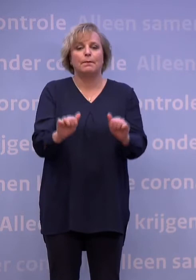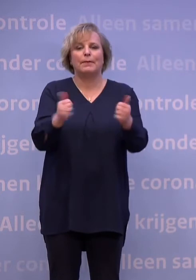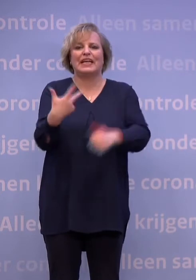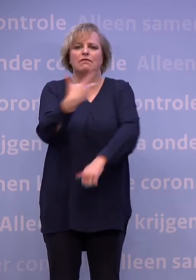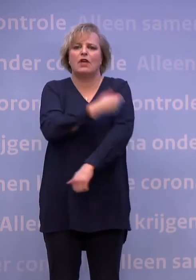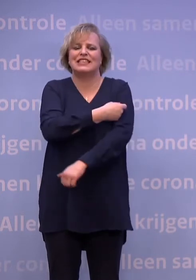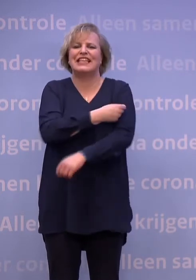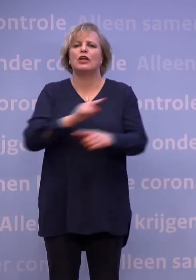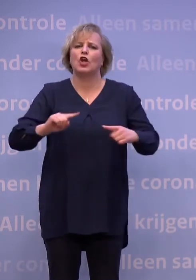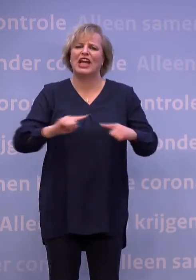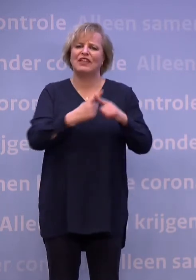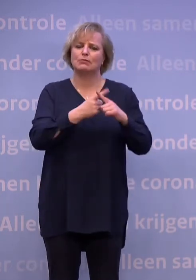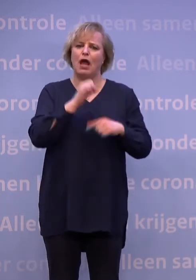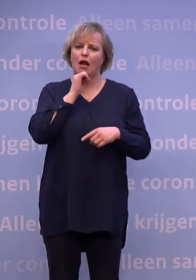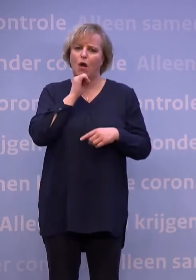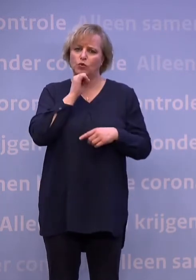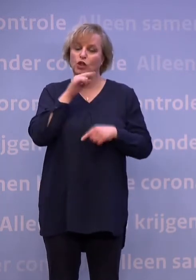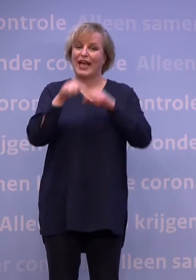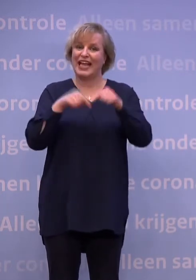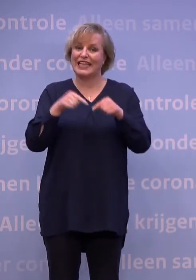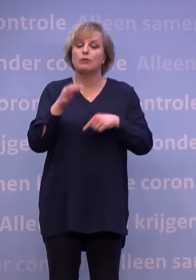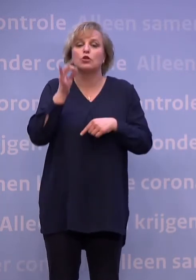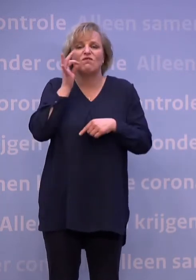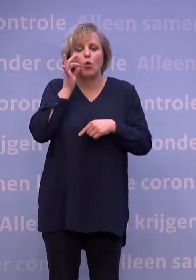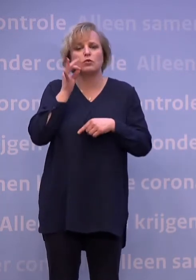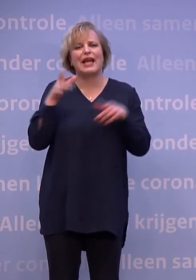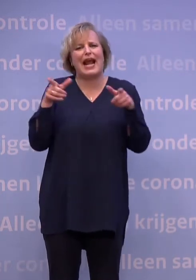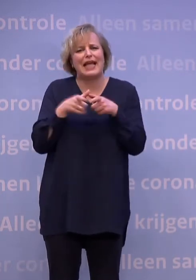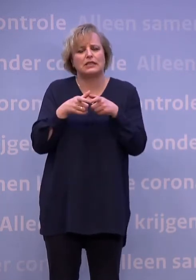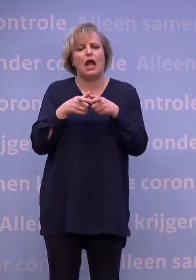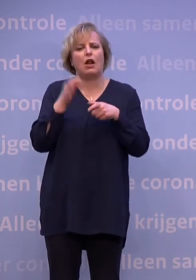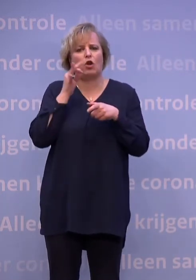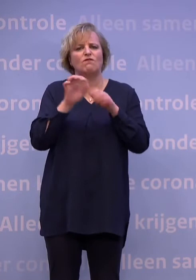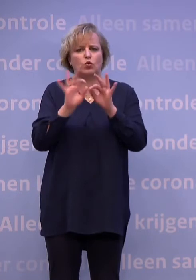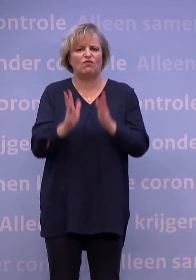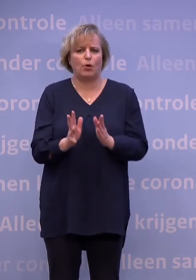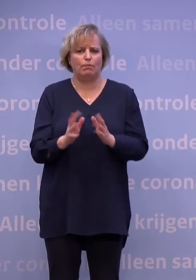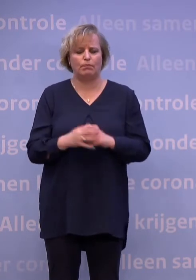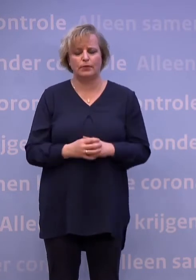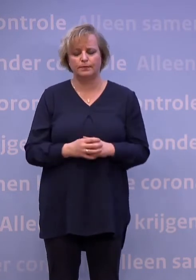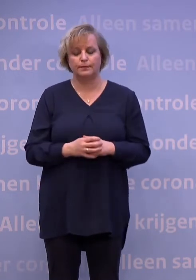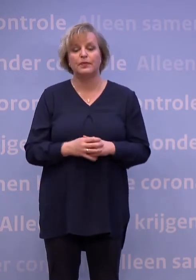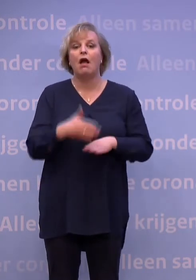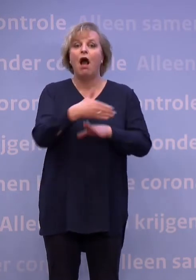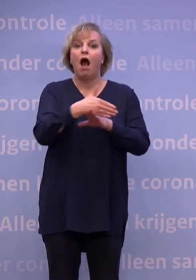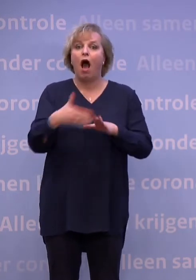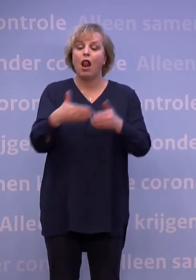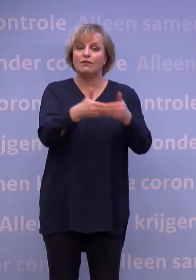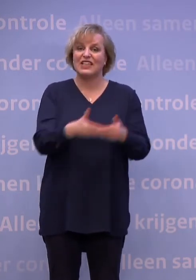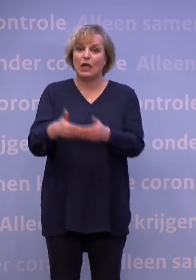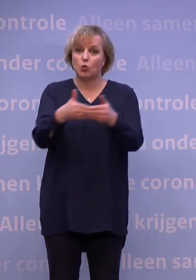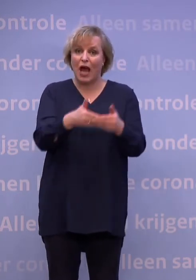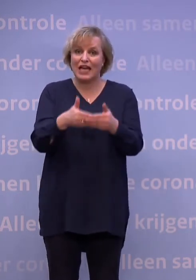kwetsbare ouderen en gehandicapten die wonen in kleinschalige woonvorm. Half februari bieden we het vaccin aan